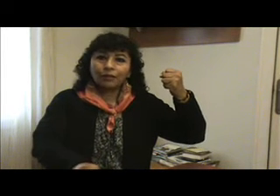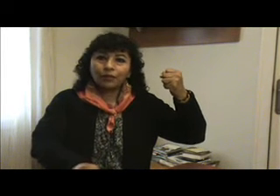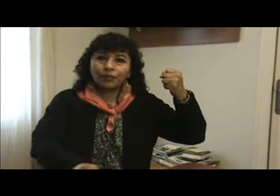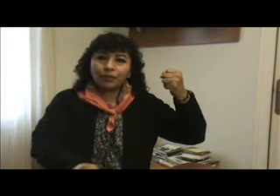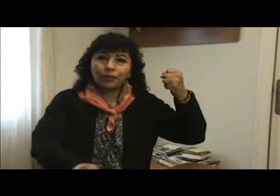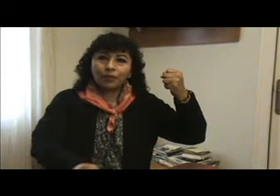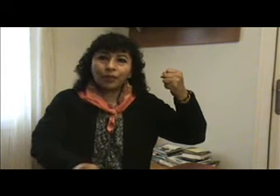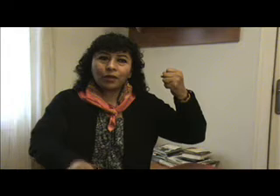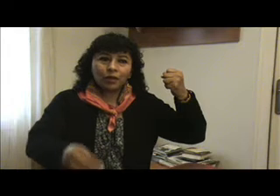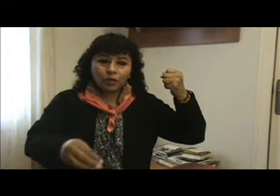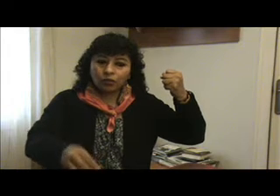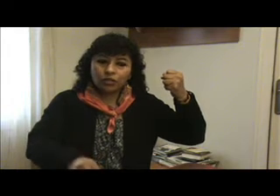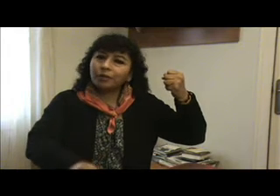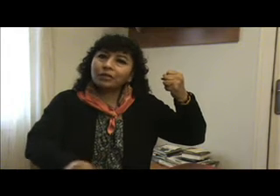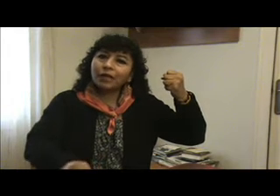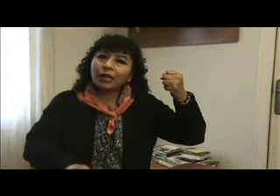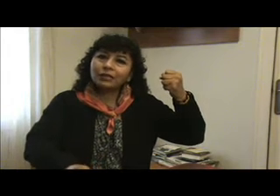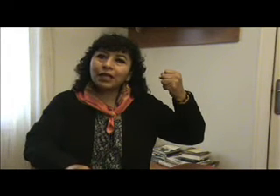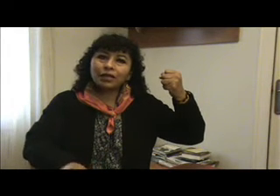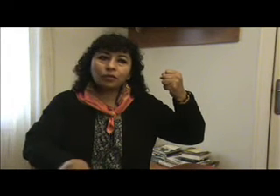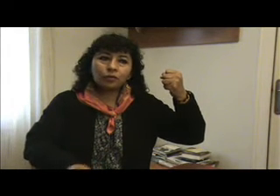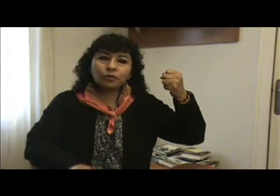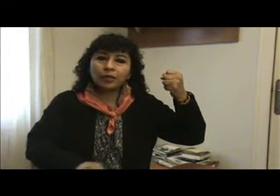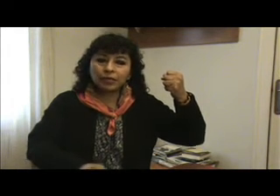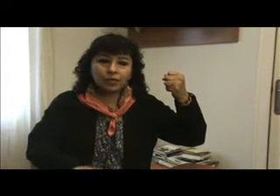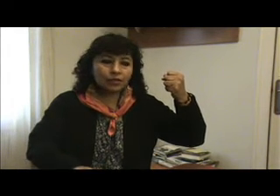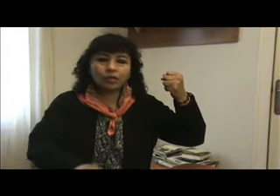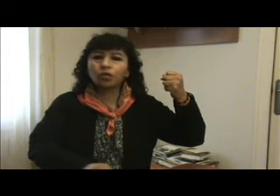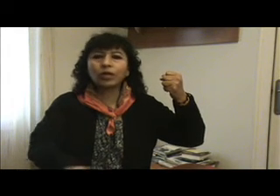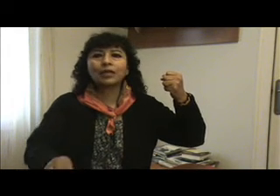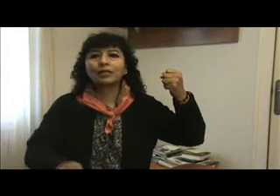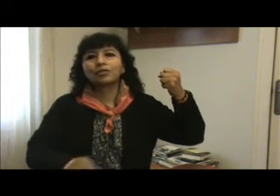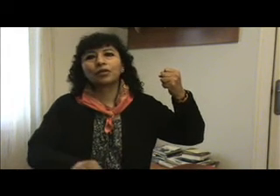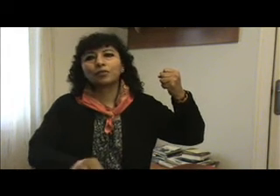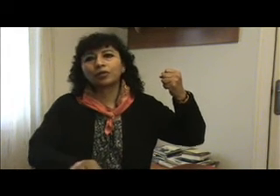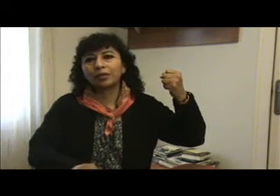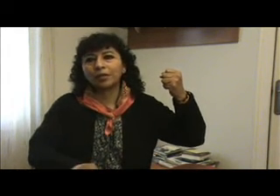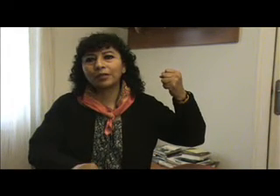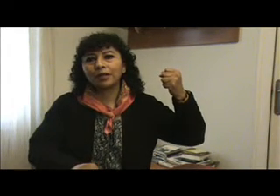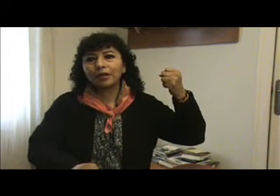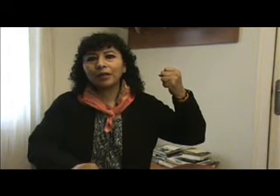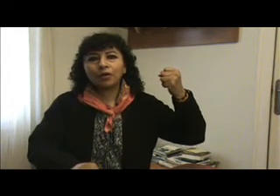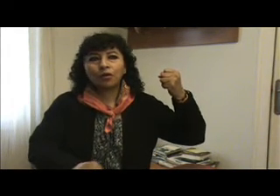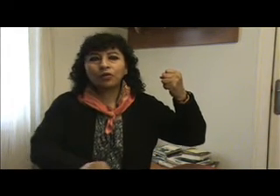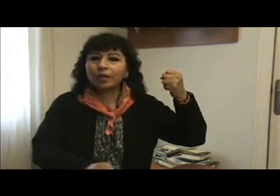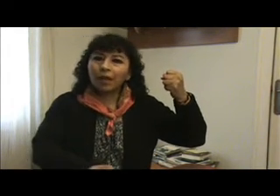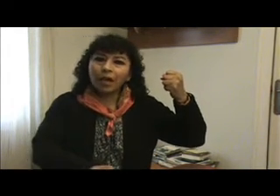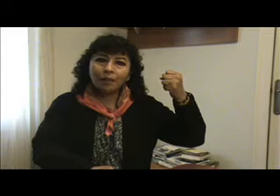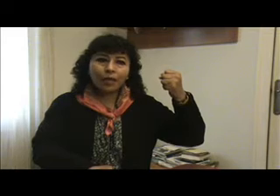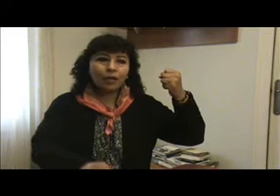y con mucha perseverancia estuvimos presentes en todas las acciones posibles, con nuestra palabra,